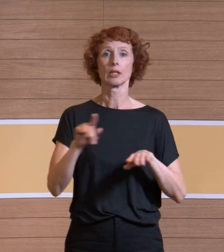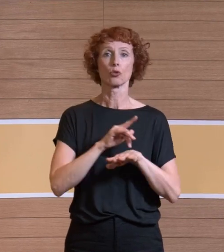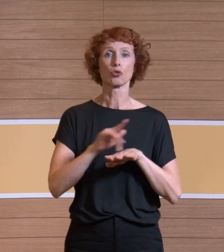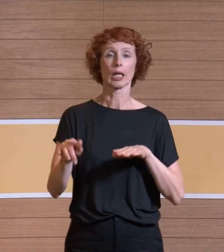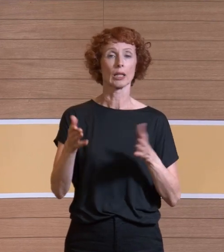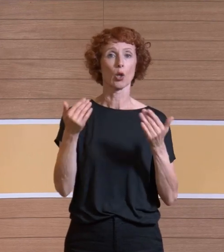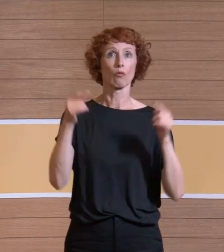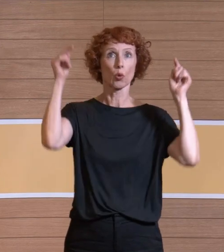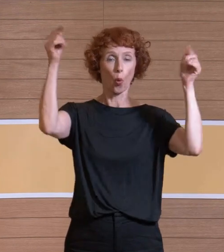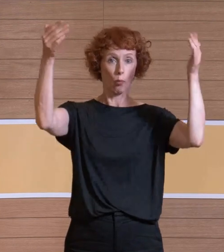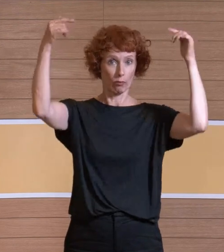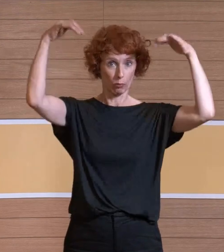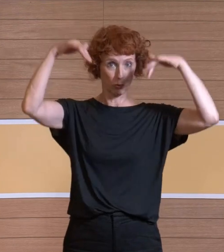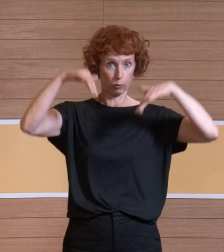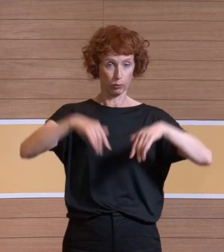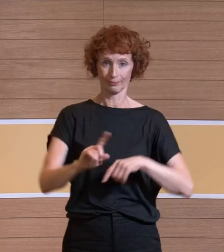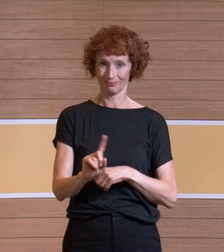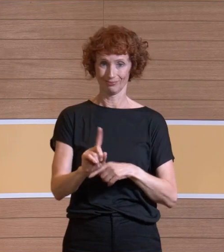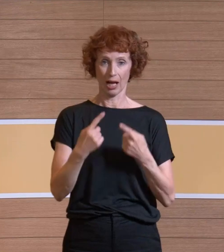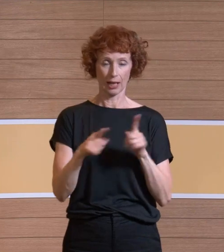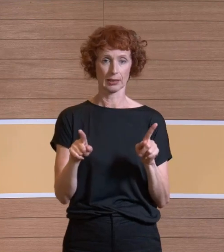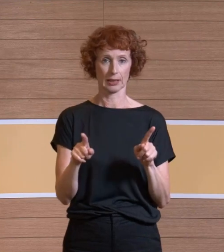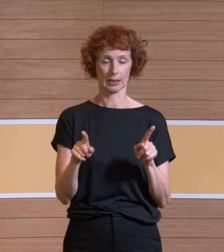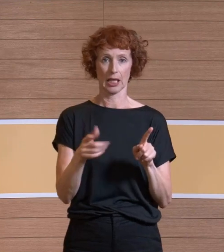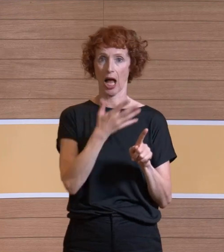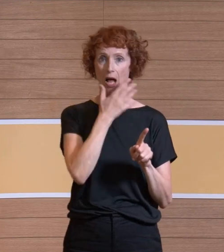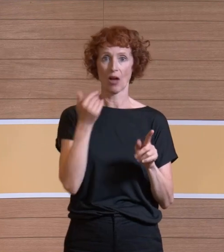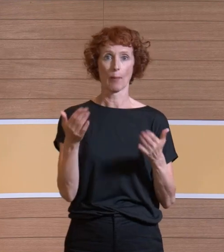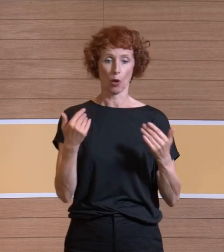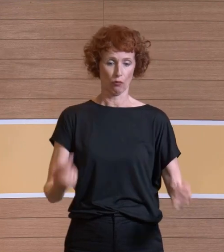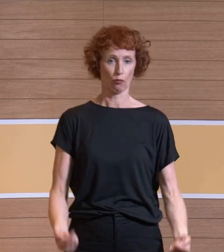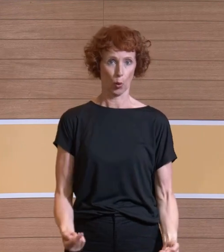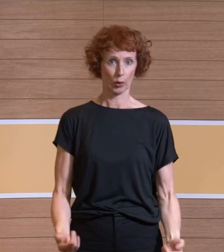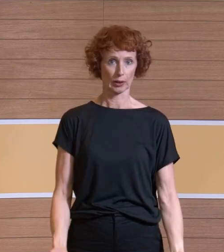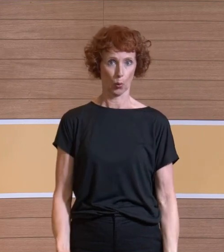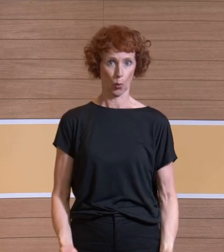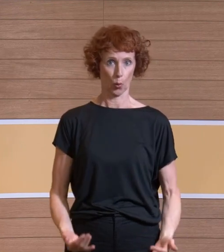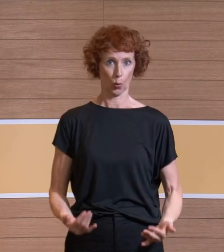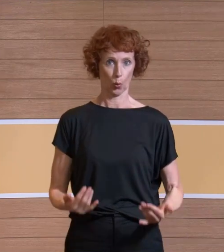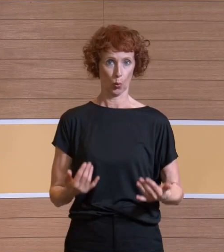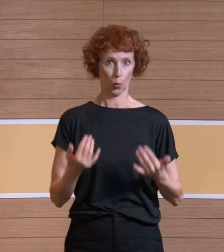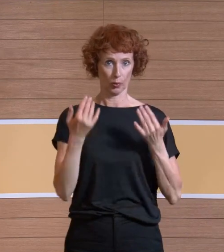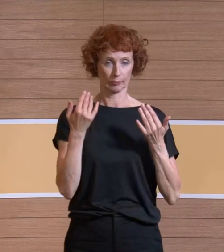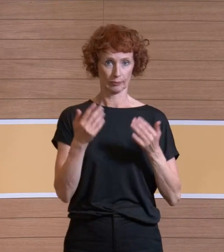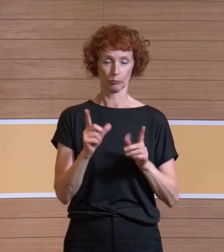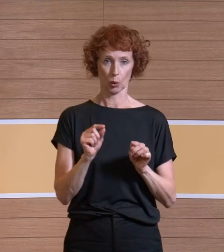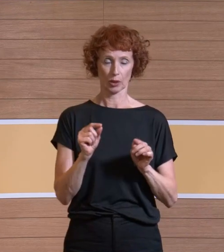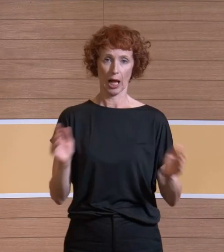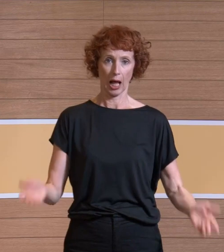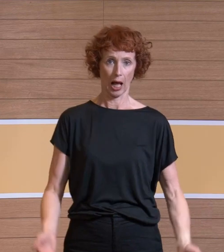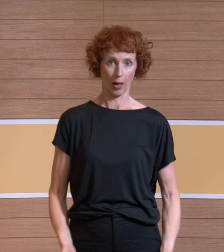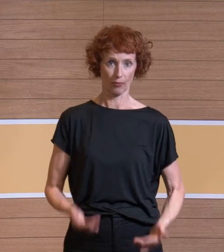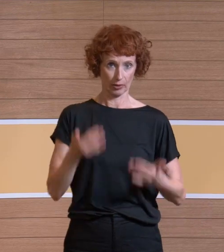OP geben, sondern die warme Luft von unten an den Operatoren nach oben steigen lassen. Sogenannte Upward